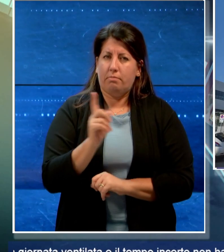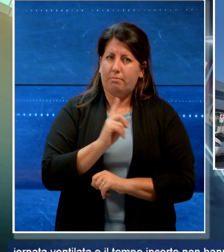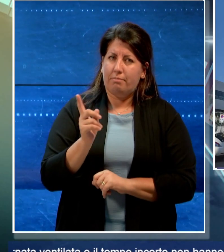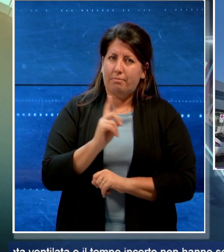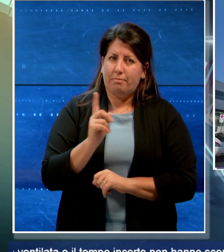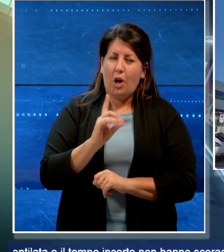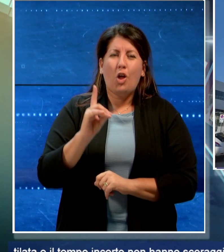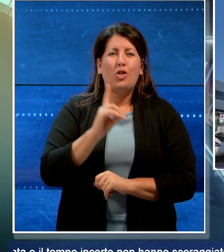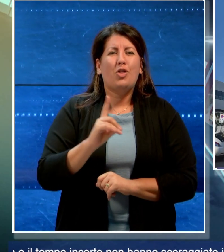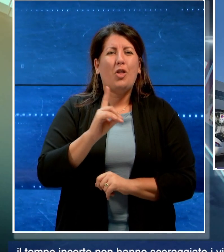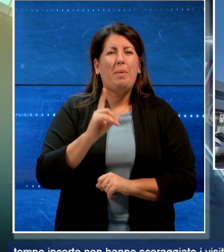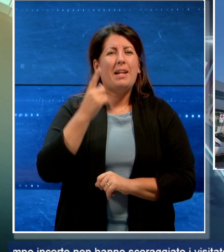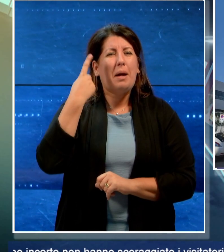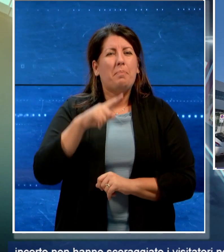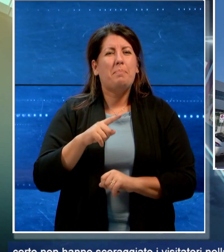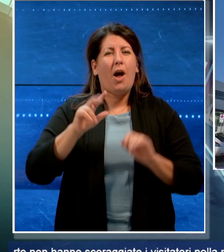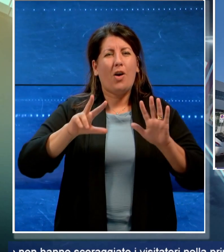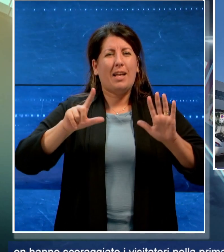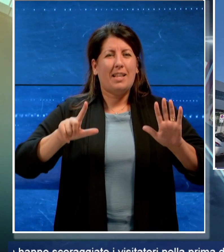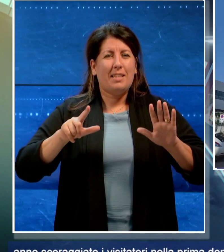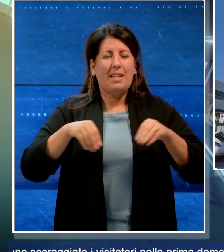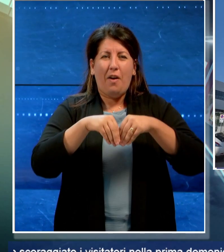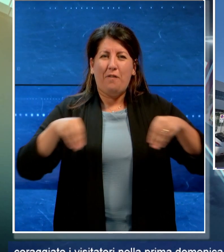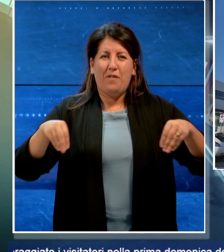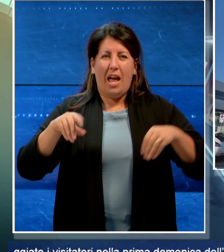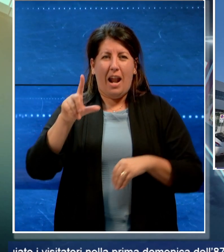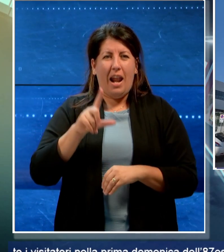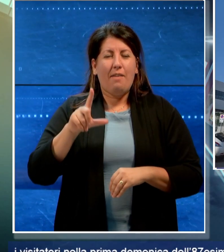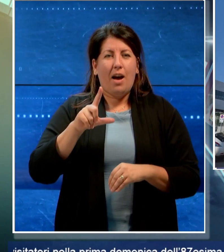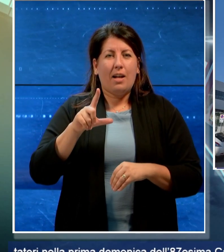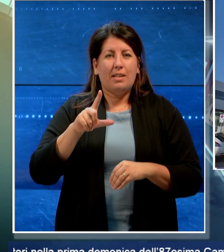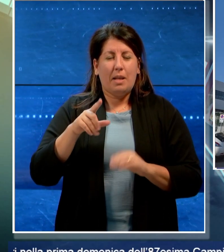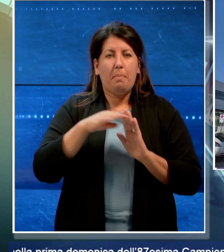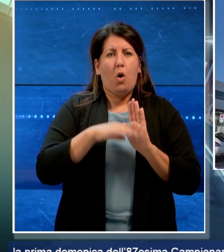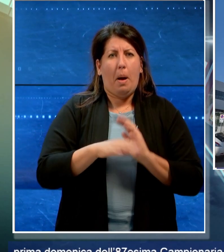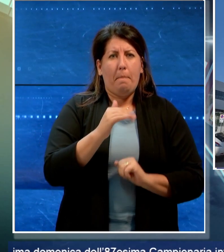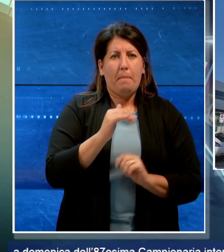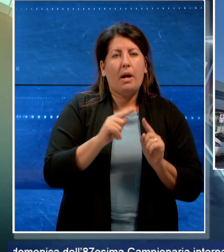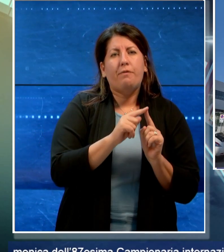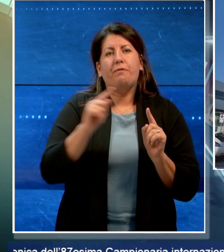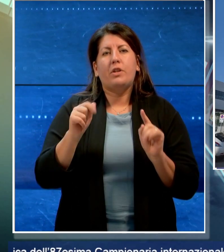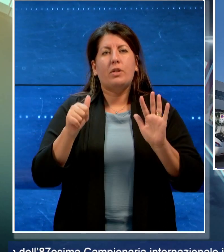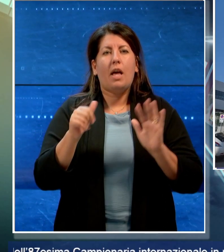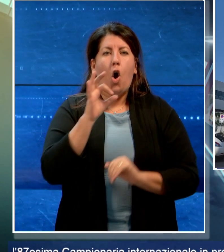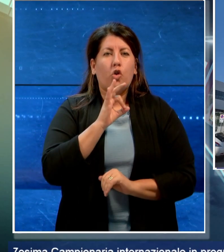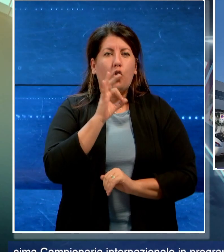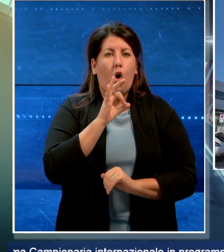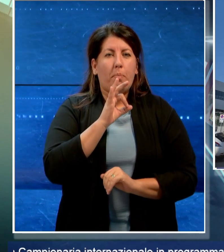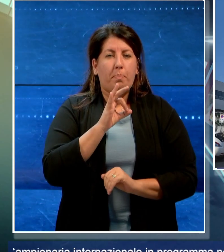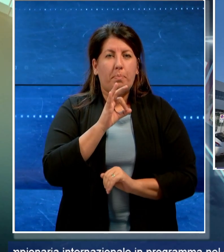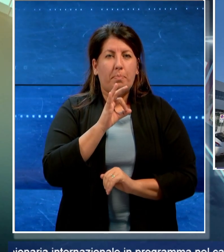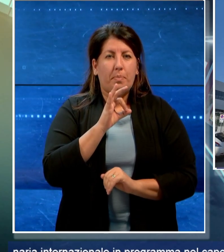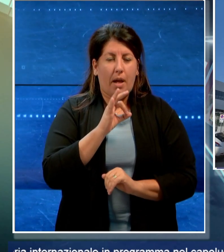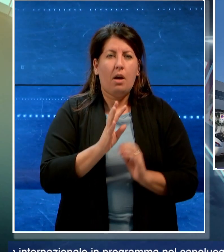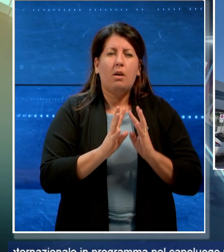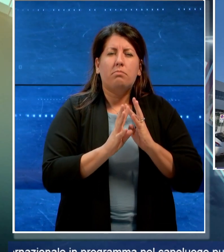87esima campionaria internazionale in programma Bari fino al 6 ottobre. Tra